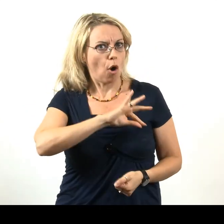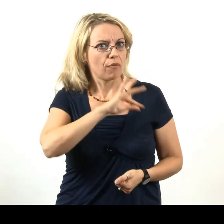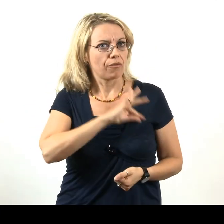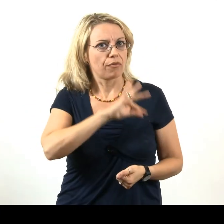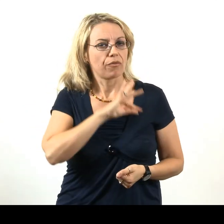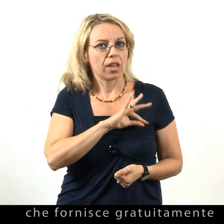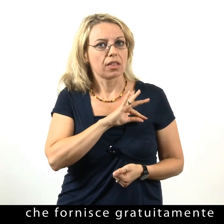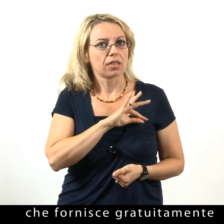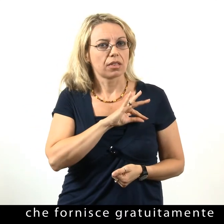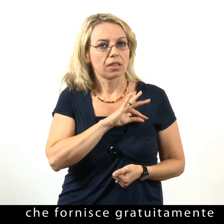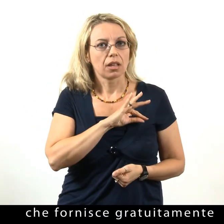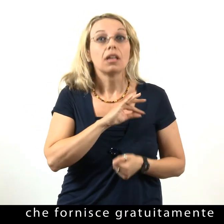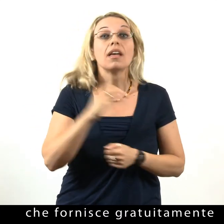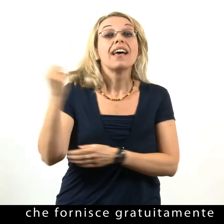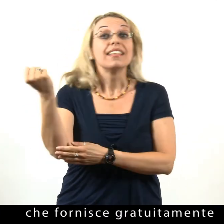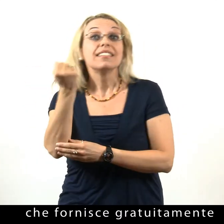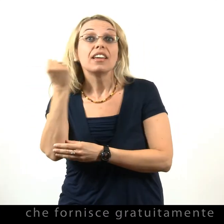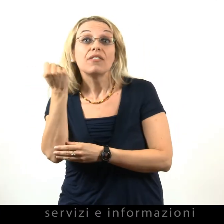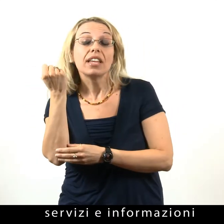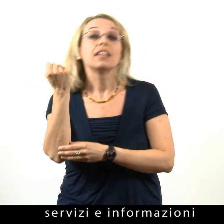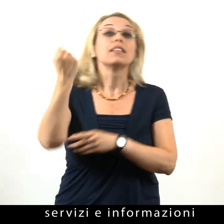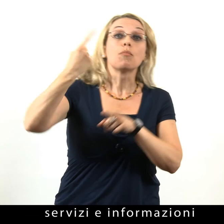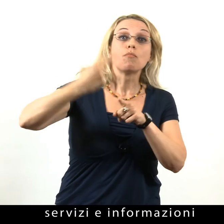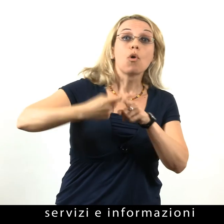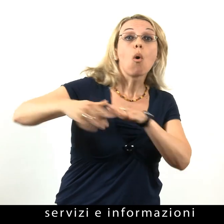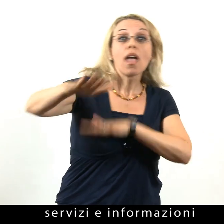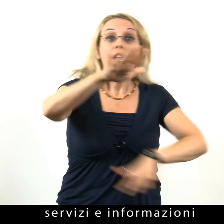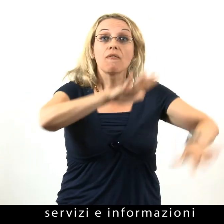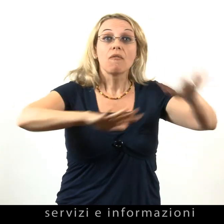che fornisce gratuitamente servizi e informazioni.